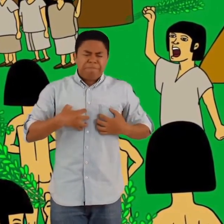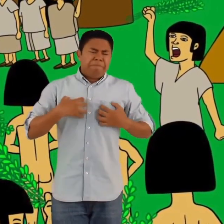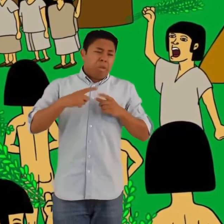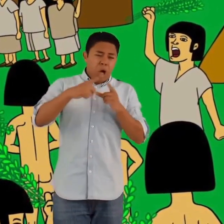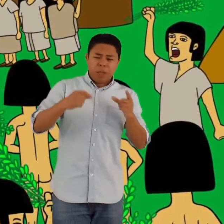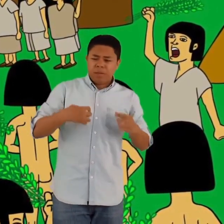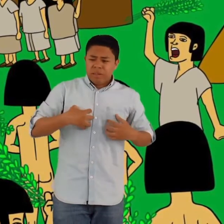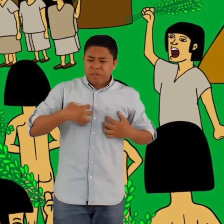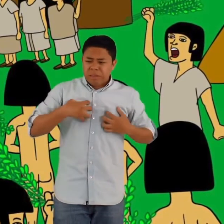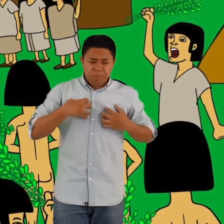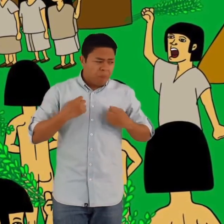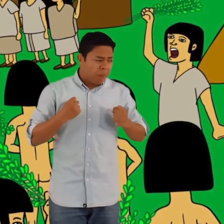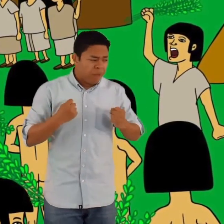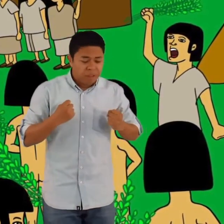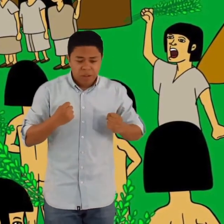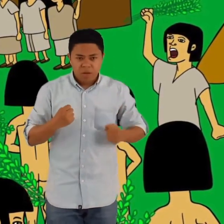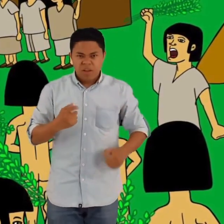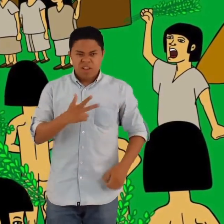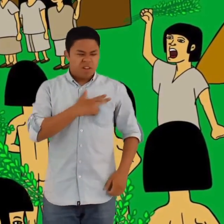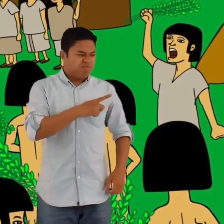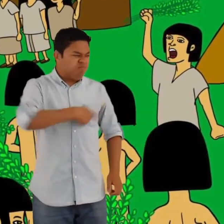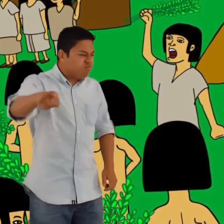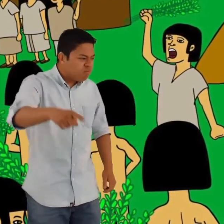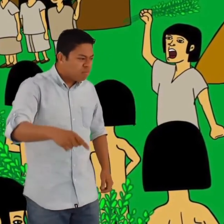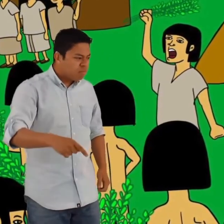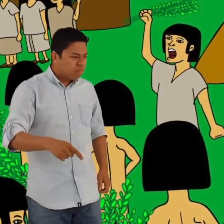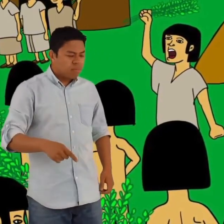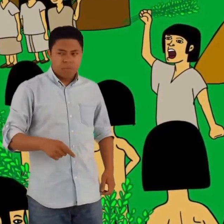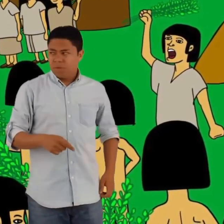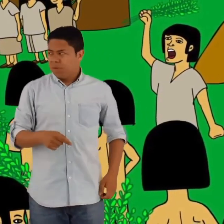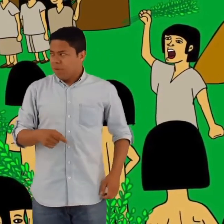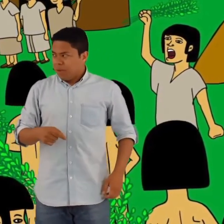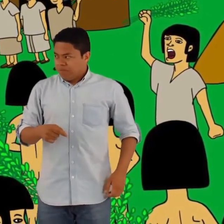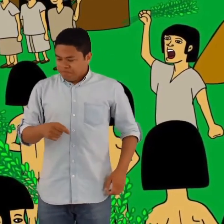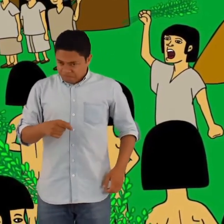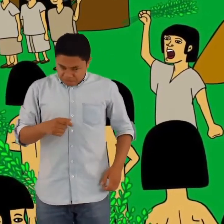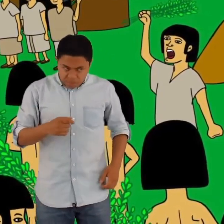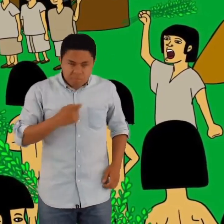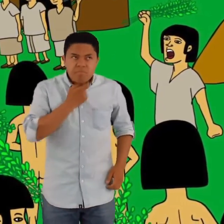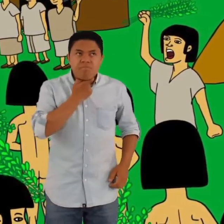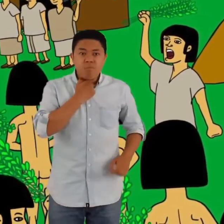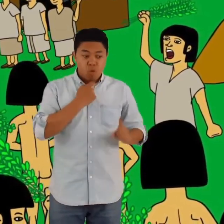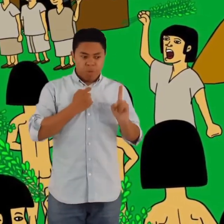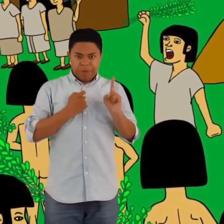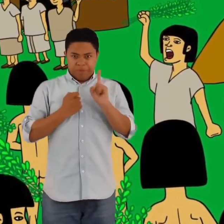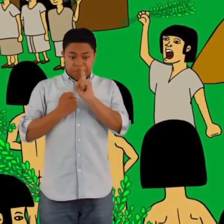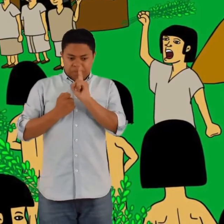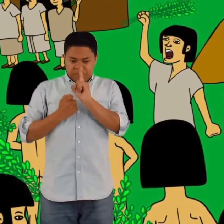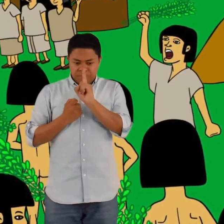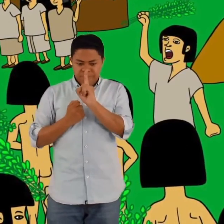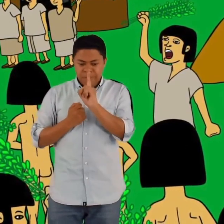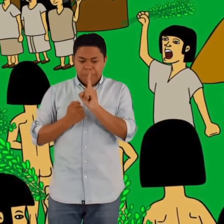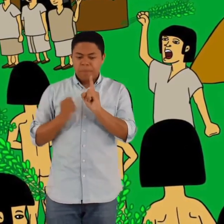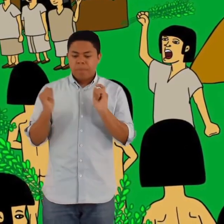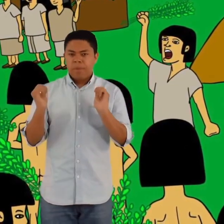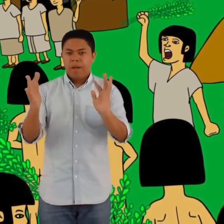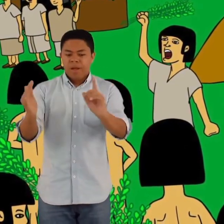Jivian dio la orden de que cada uno pasara en medio de las filas y mientras caminaban